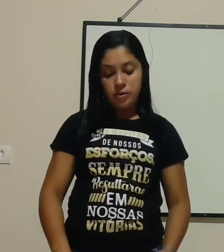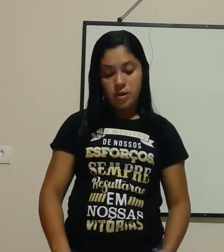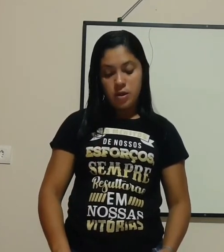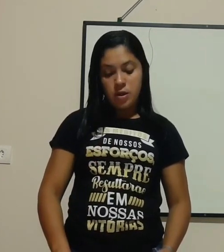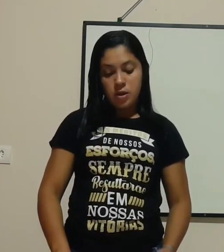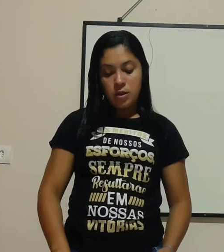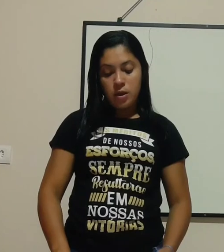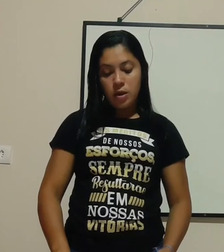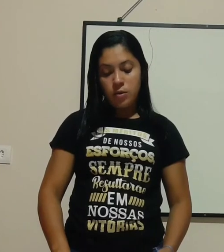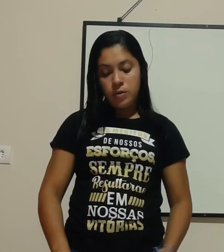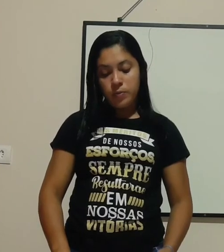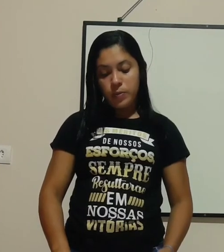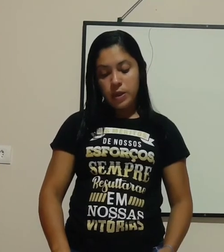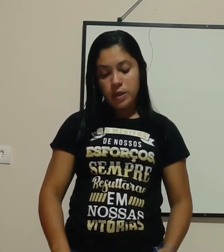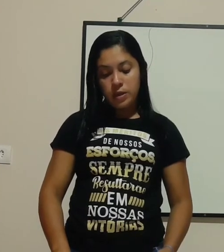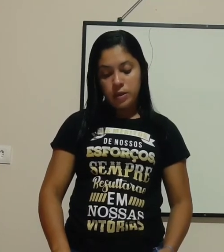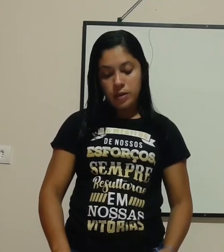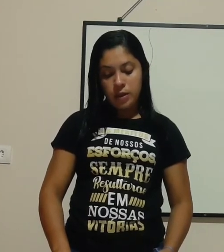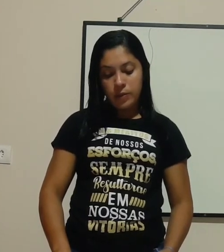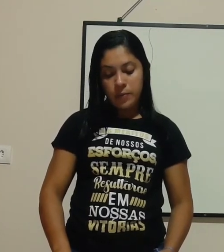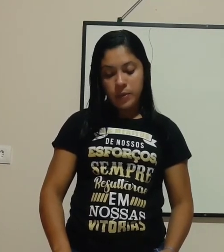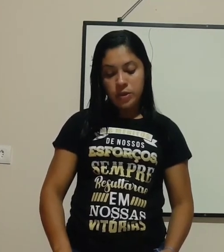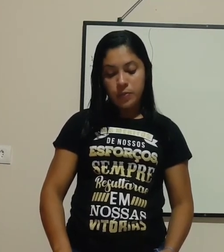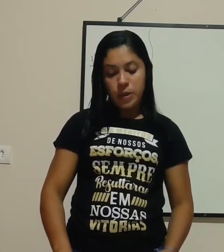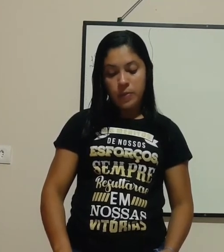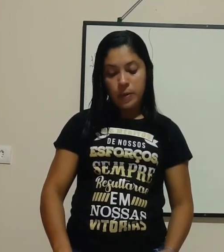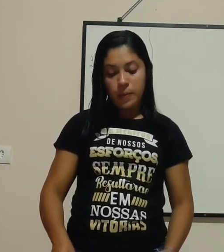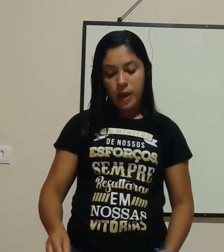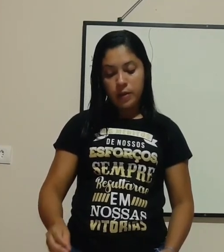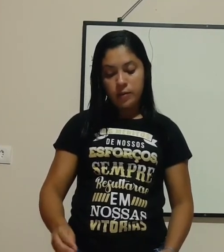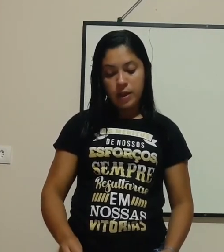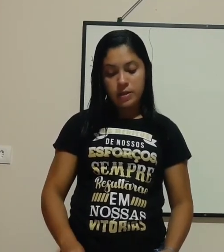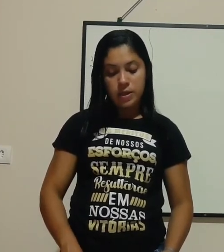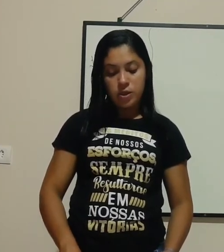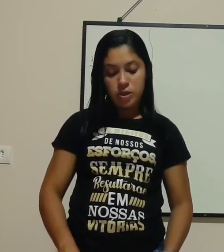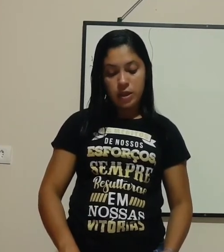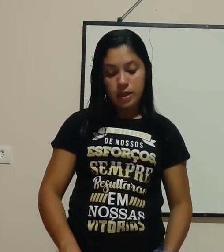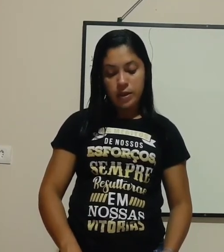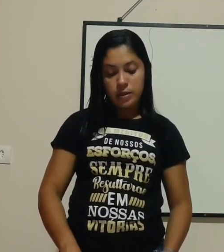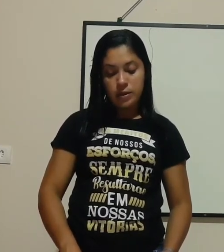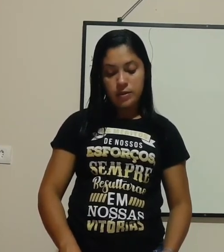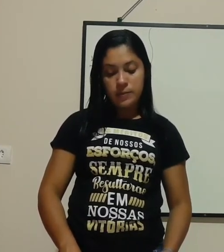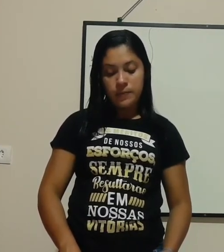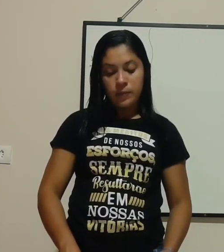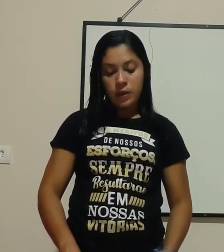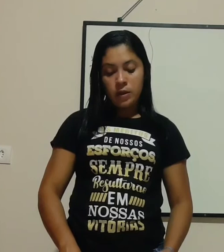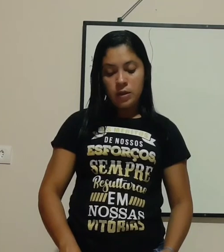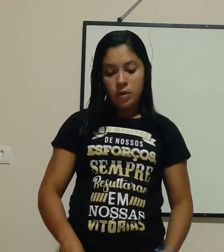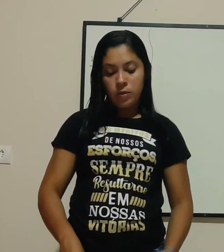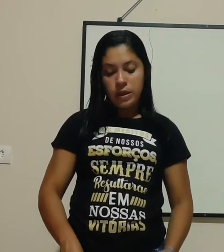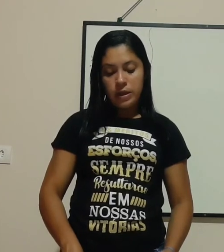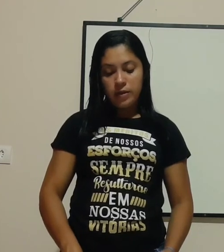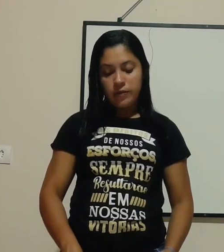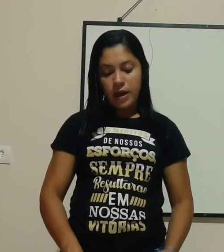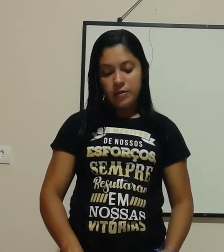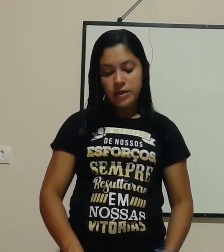Não empinhe pipa perto das redes elétricas. Não ligue vários